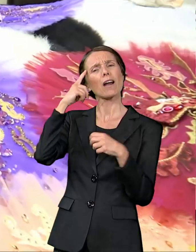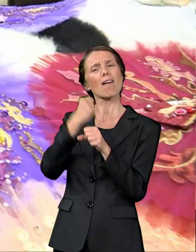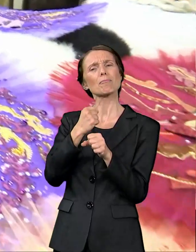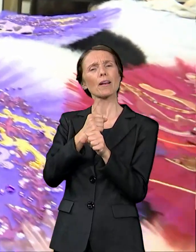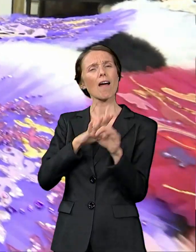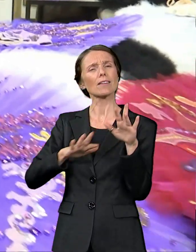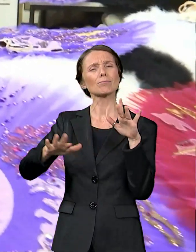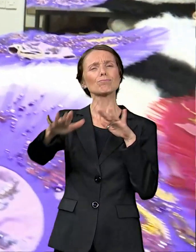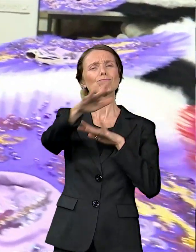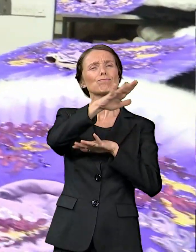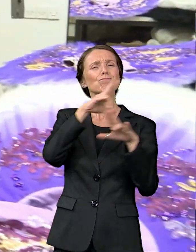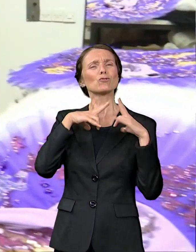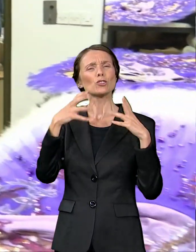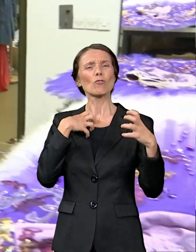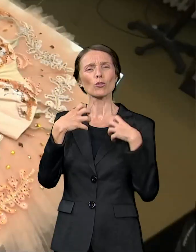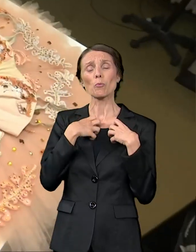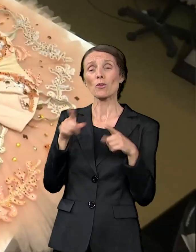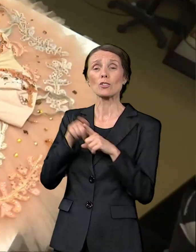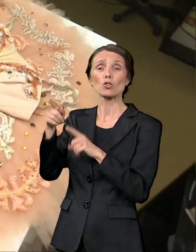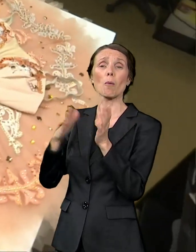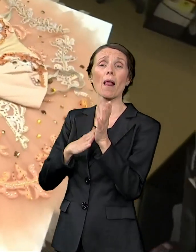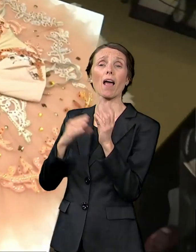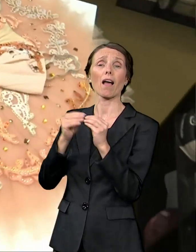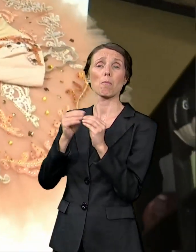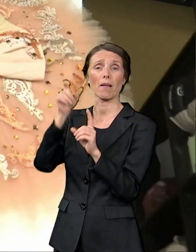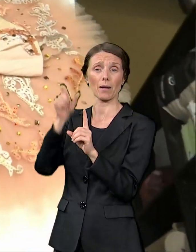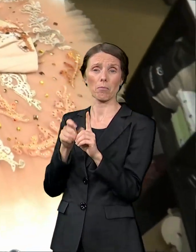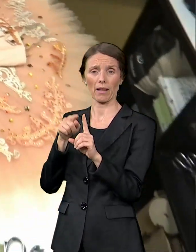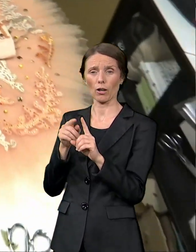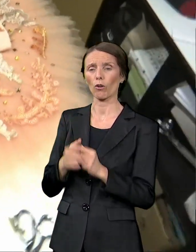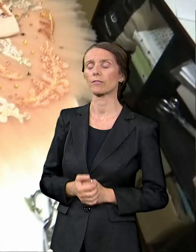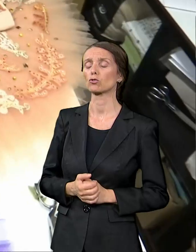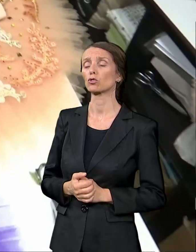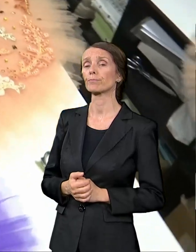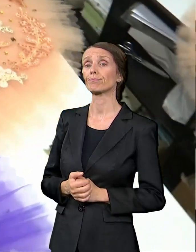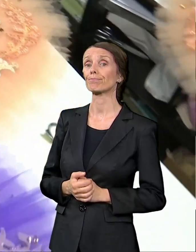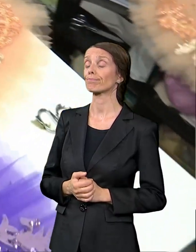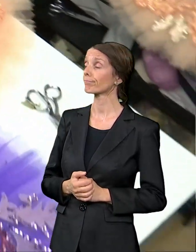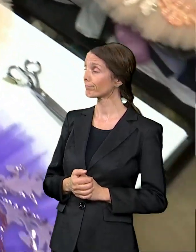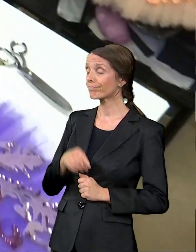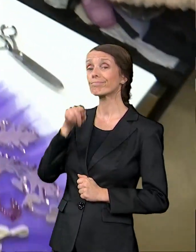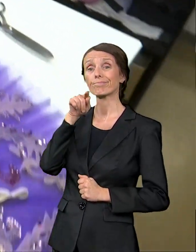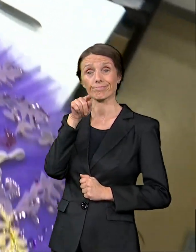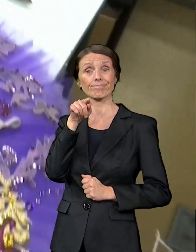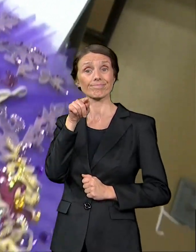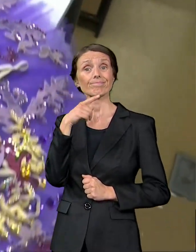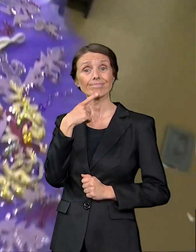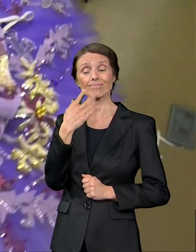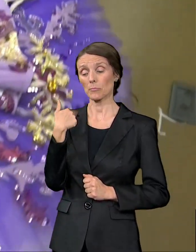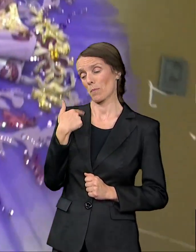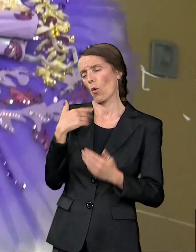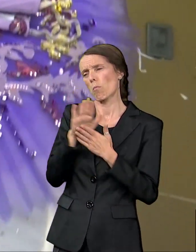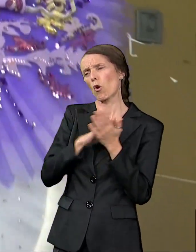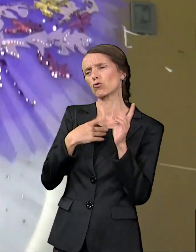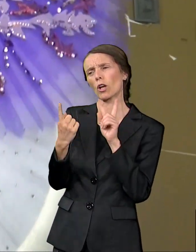Milanke Berberović. U početku sam tako mislio da je dominantna osobina Milanke Berberović da